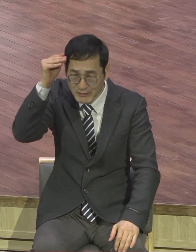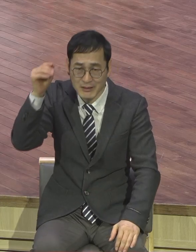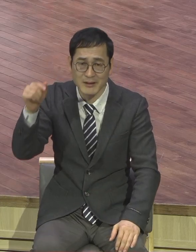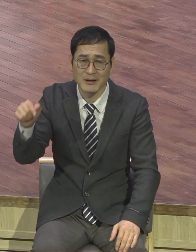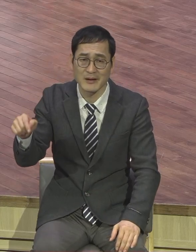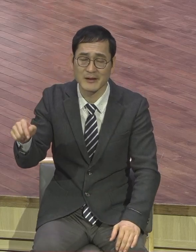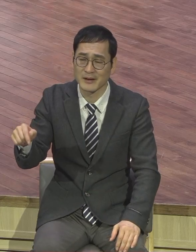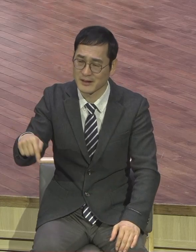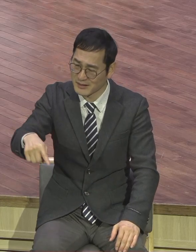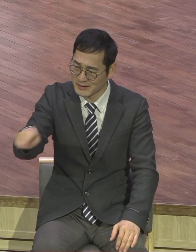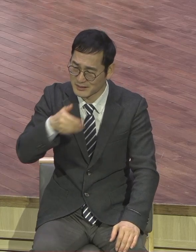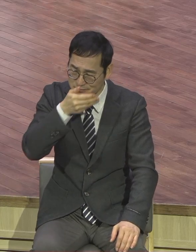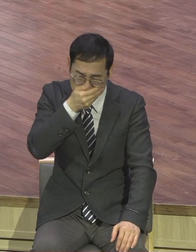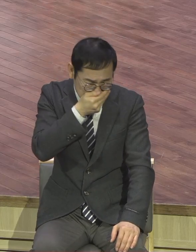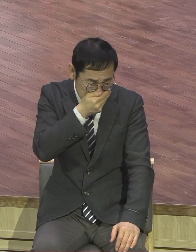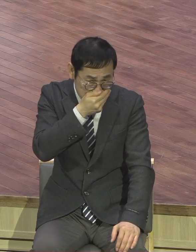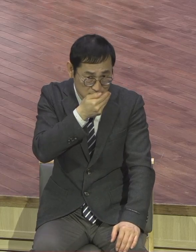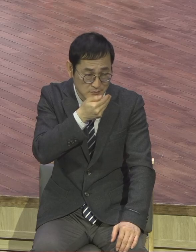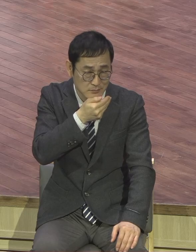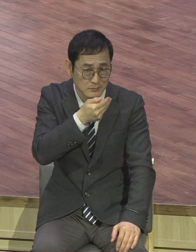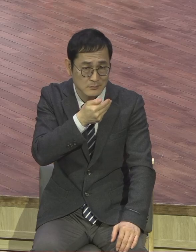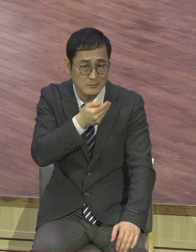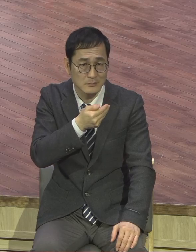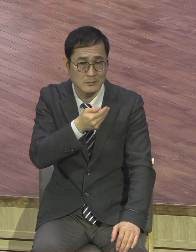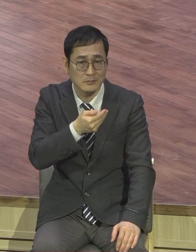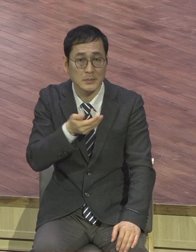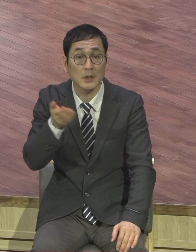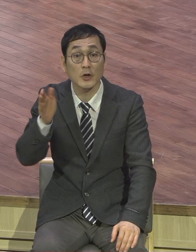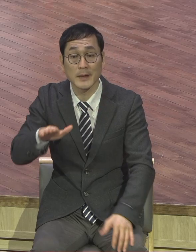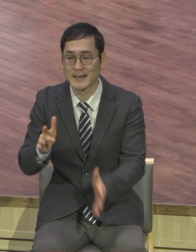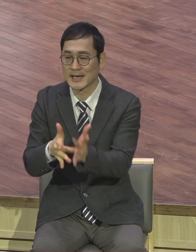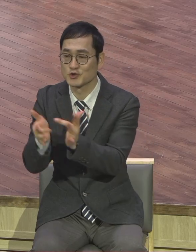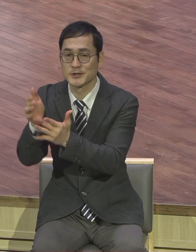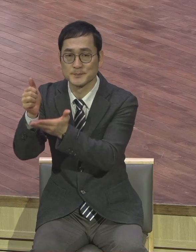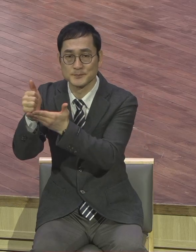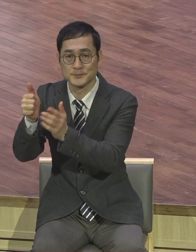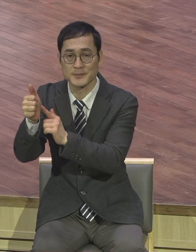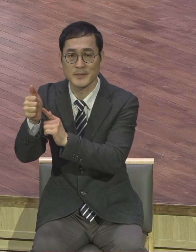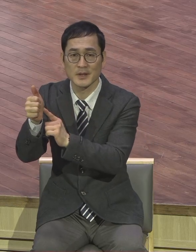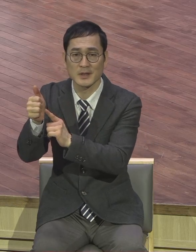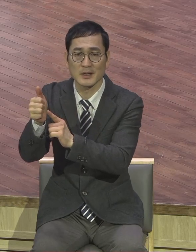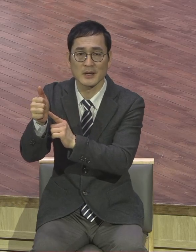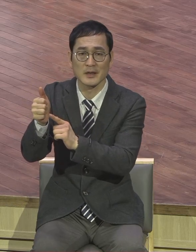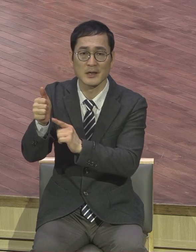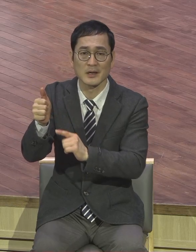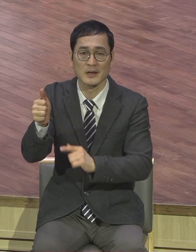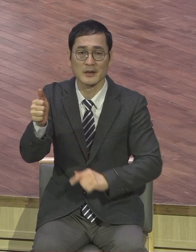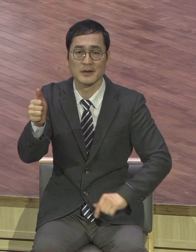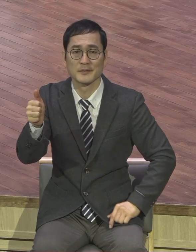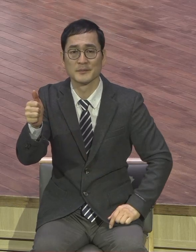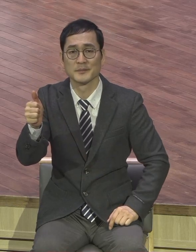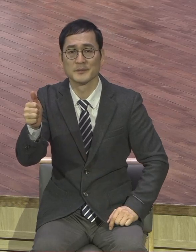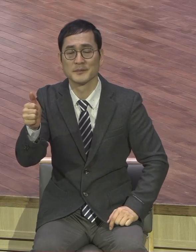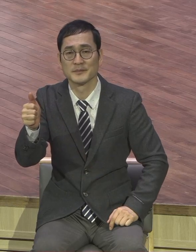그런데 예수님께서 선포하시는 천국 복음은 이상하죠. 생명력이 있어가지고